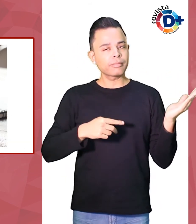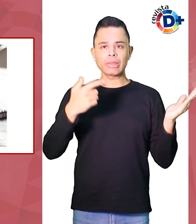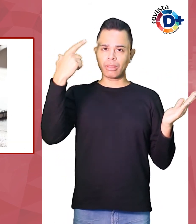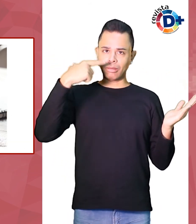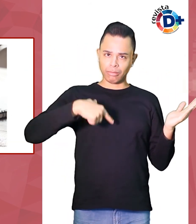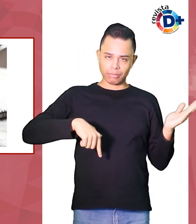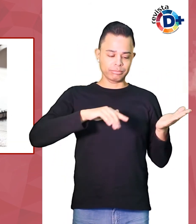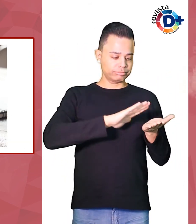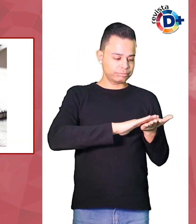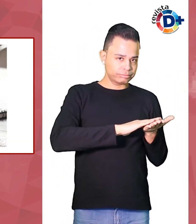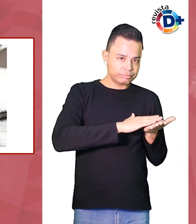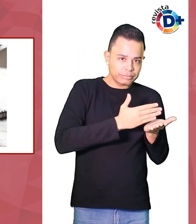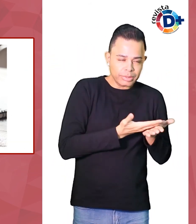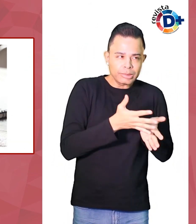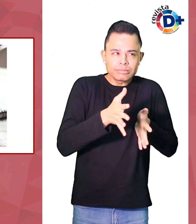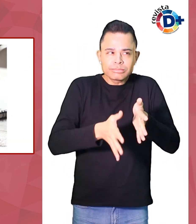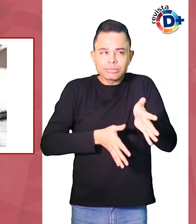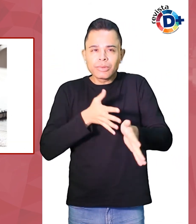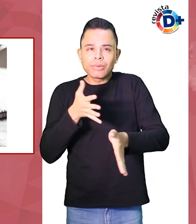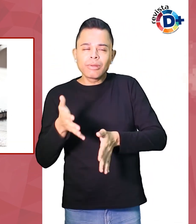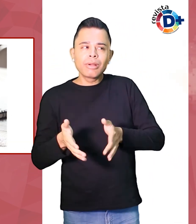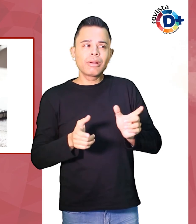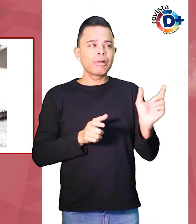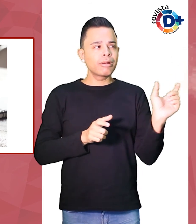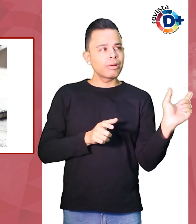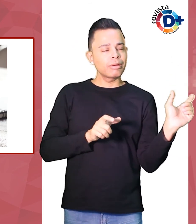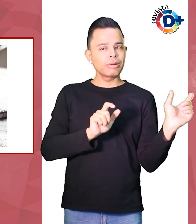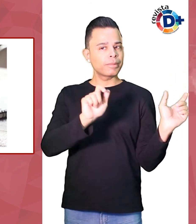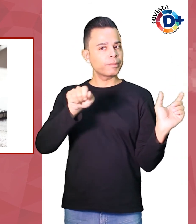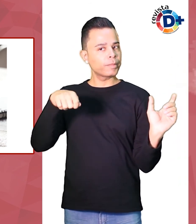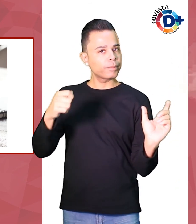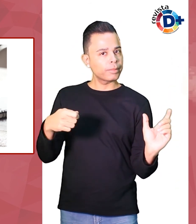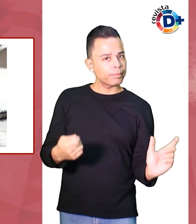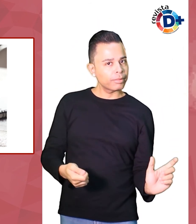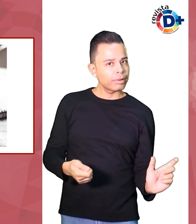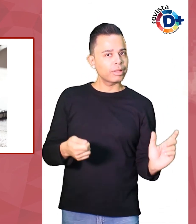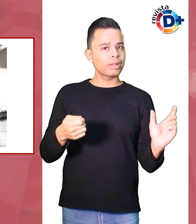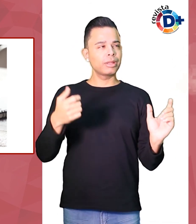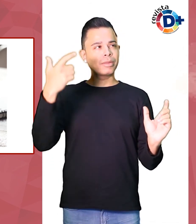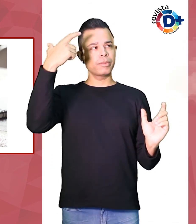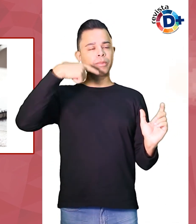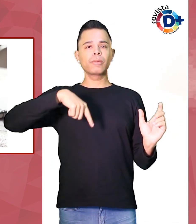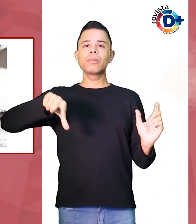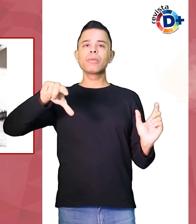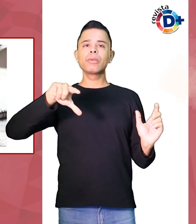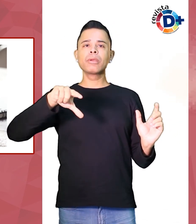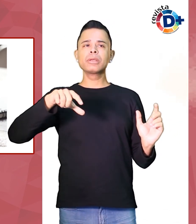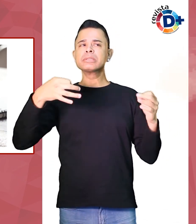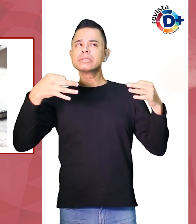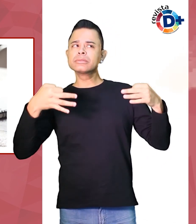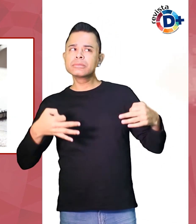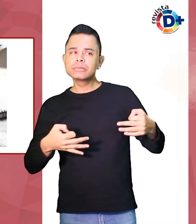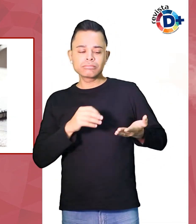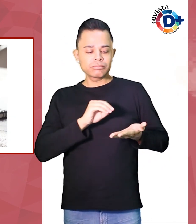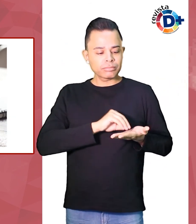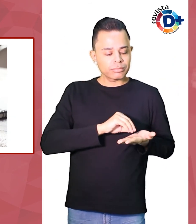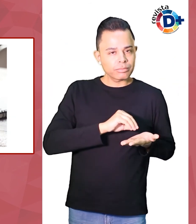identificar quais escolhas fazia como costumava agir em determinados momentos e como age